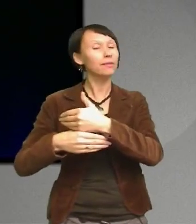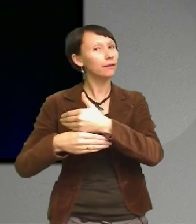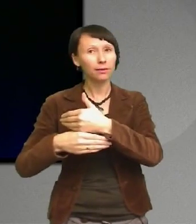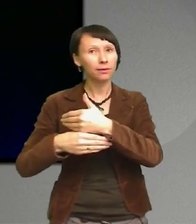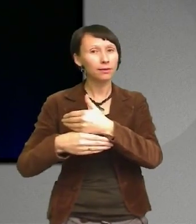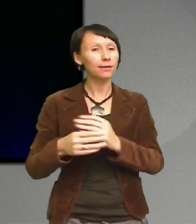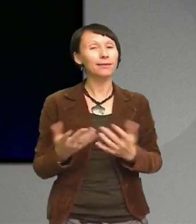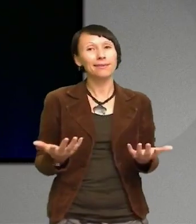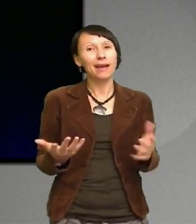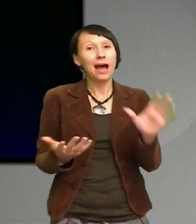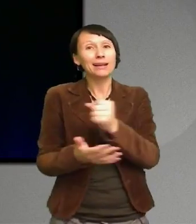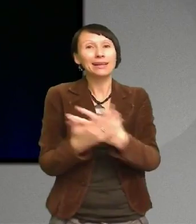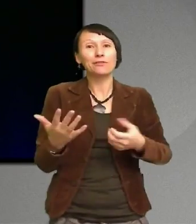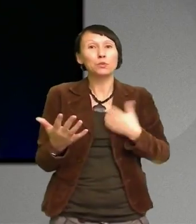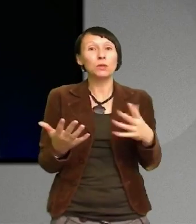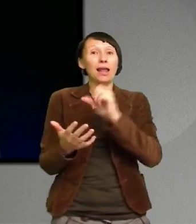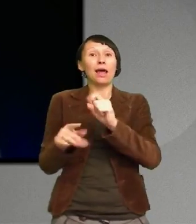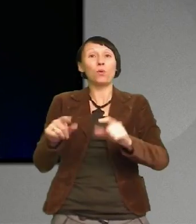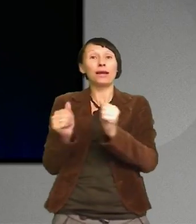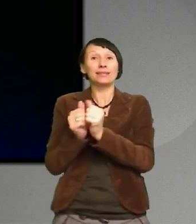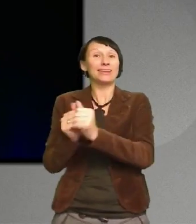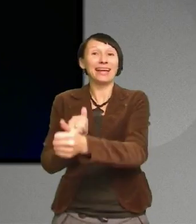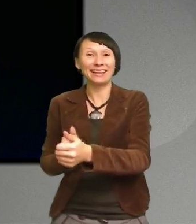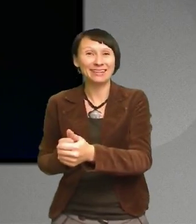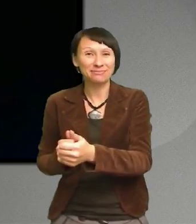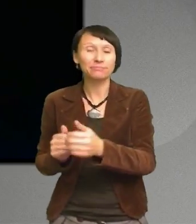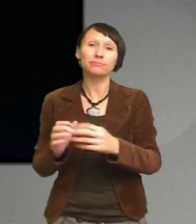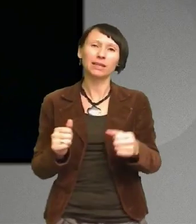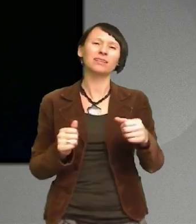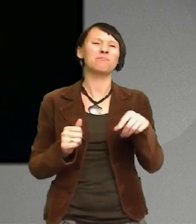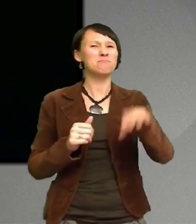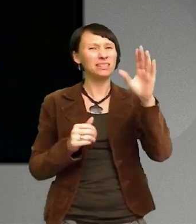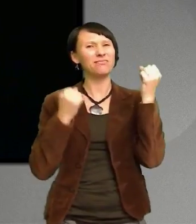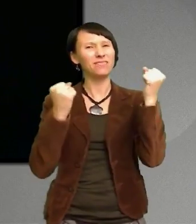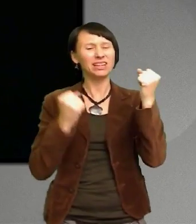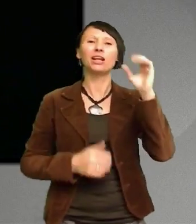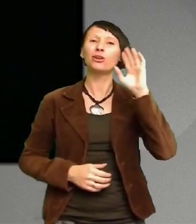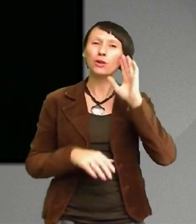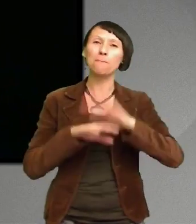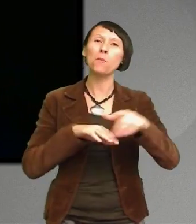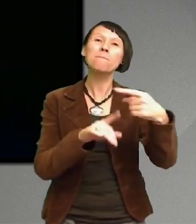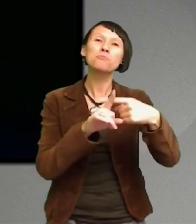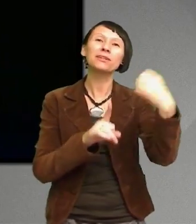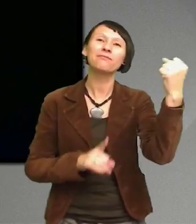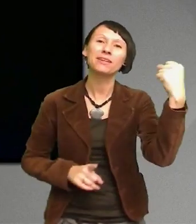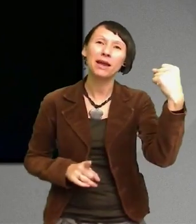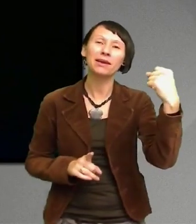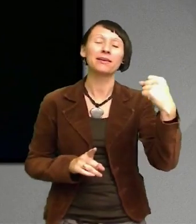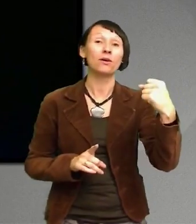att leda Men kanske främst Lyssna på den positiva feedbacken Och ta till sig det För det är faktiskt inget